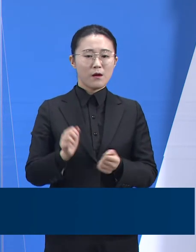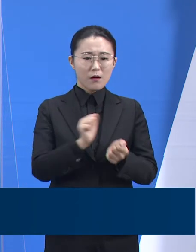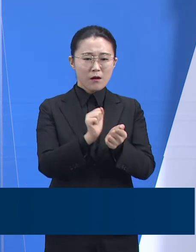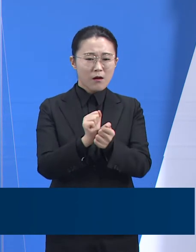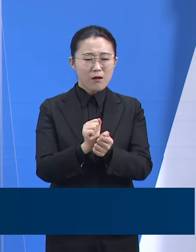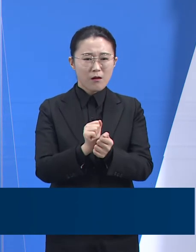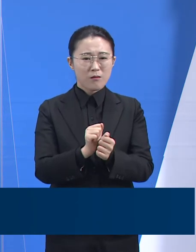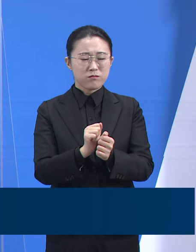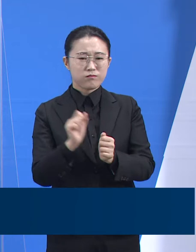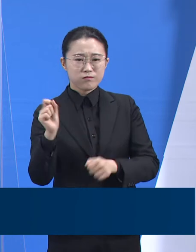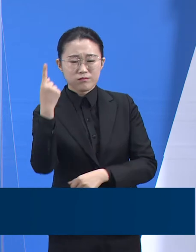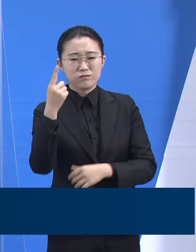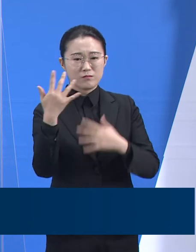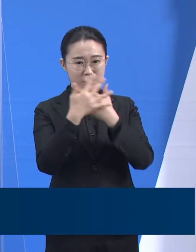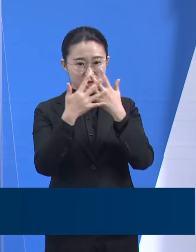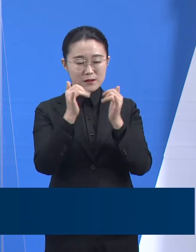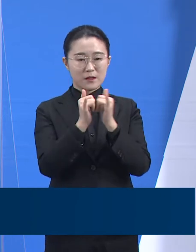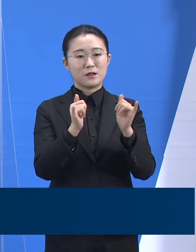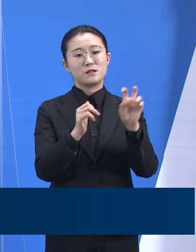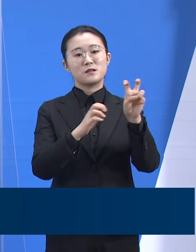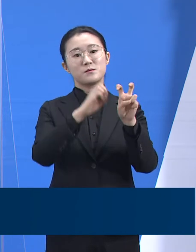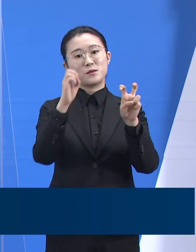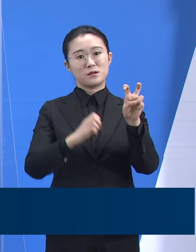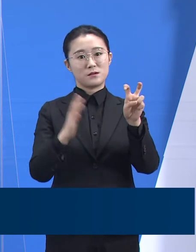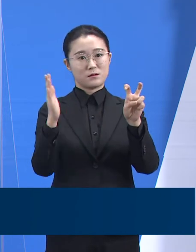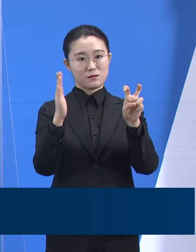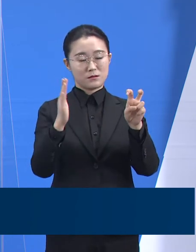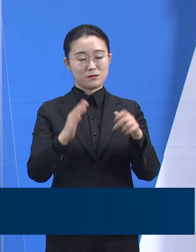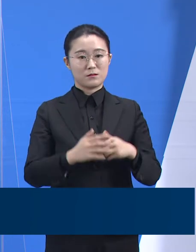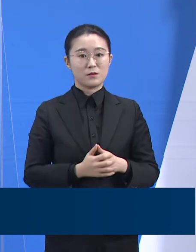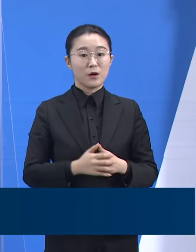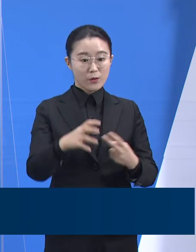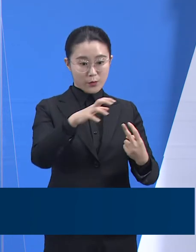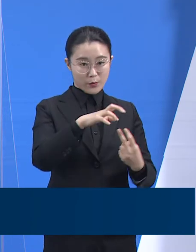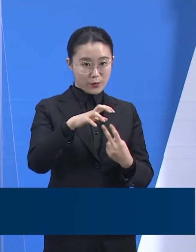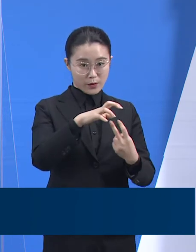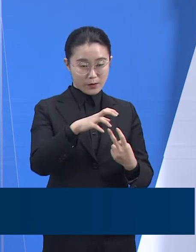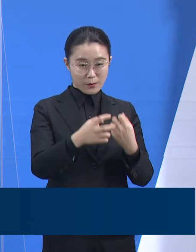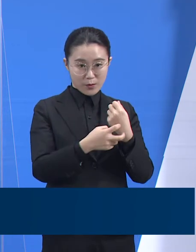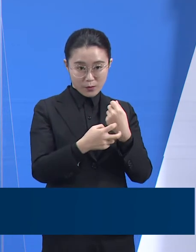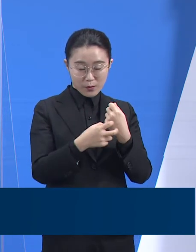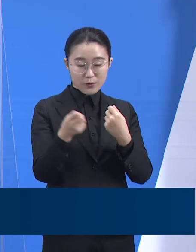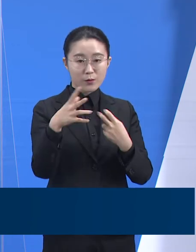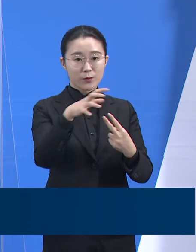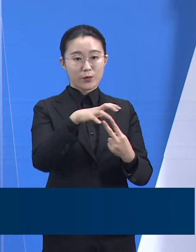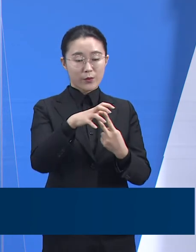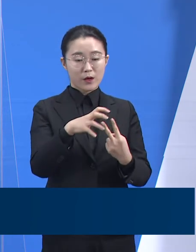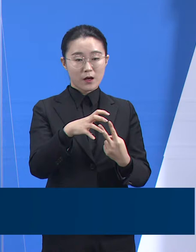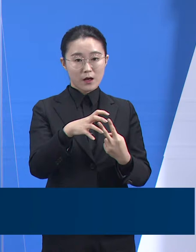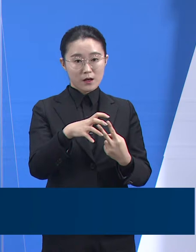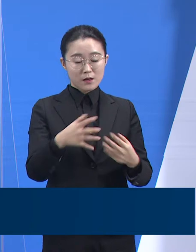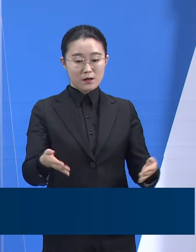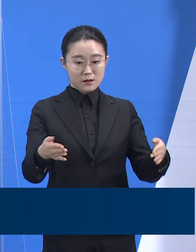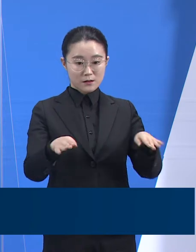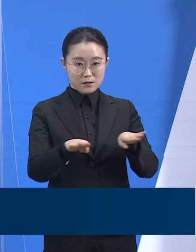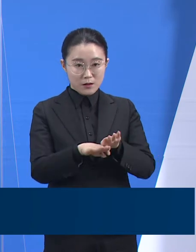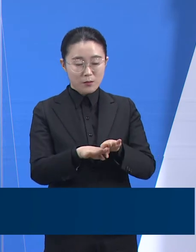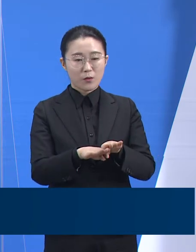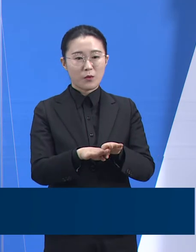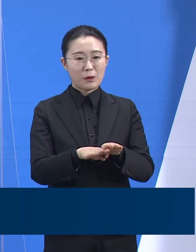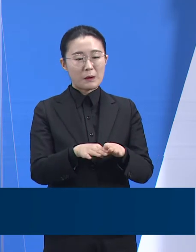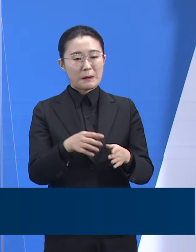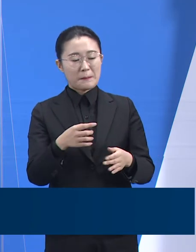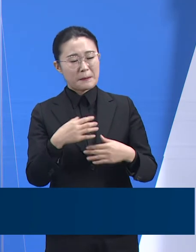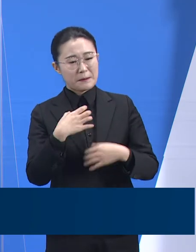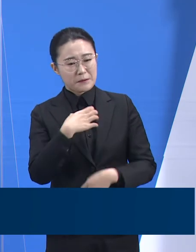.5%인 50명입니다. 요양병원, 노인 요양시설 등 취약기간 관련 확진자는 12